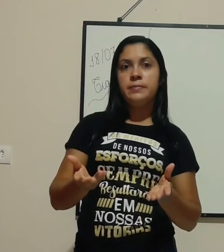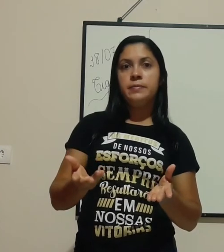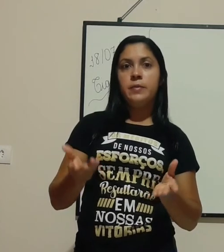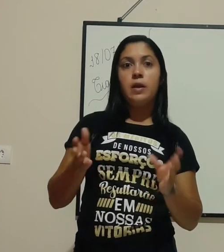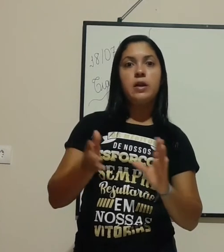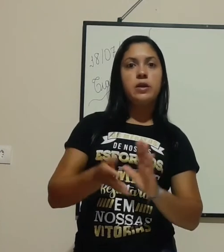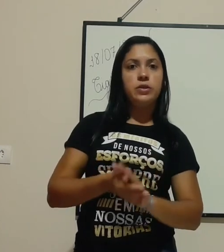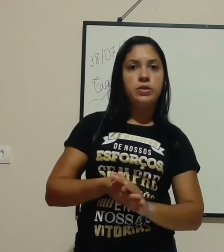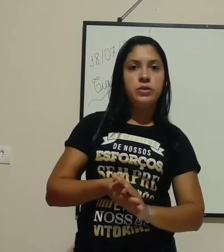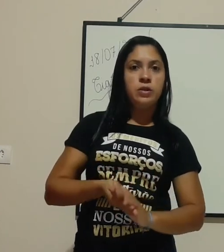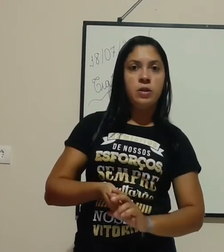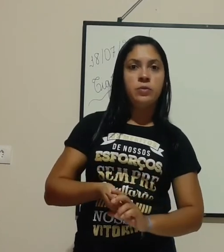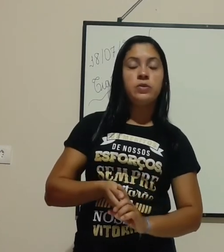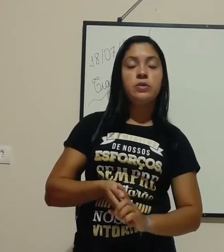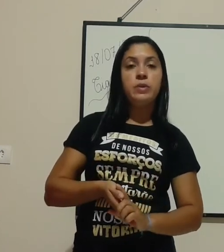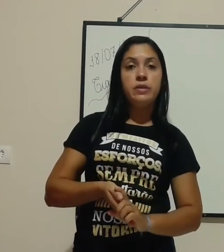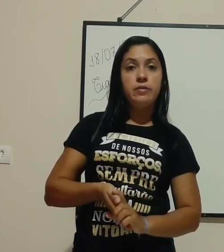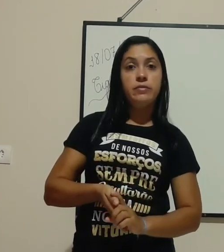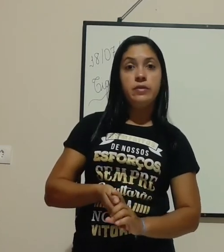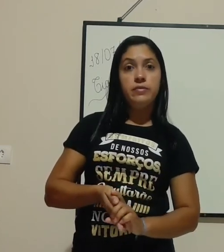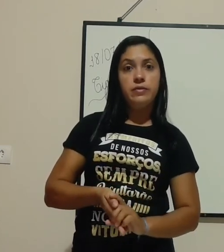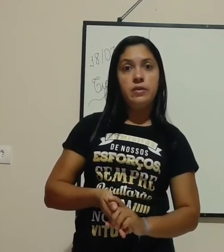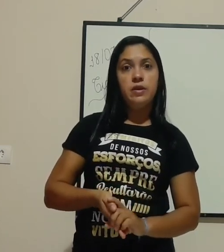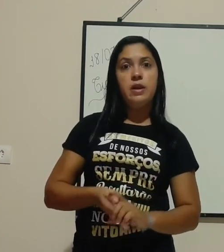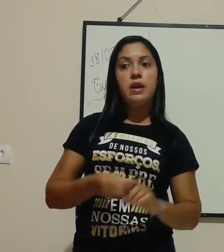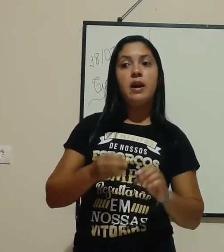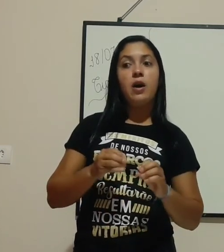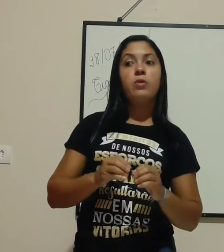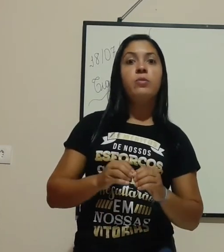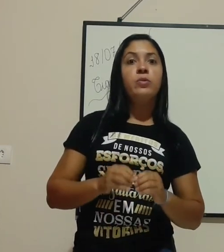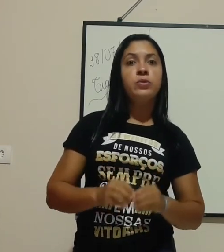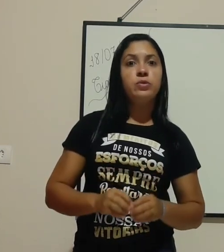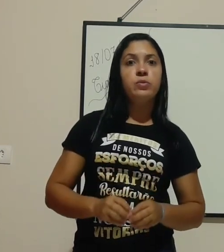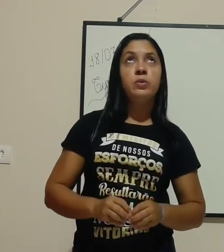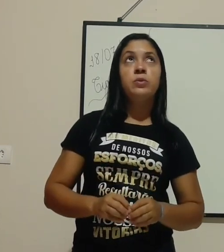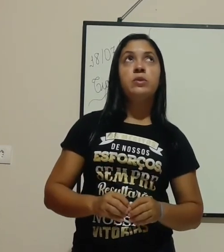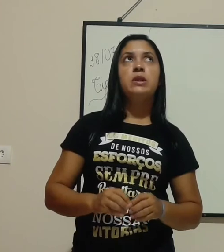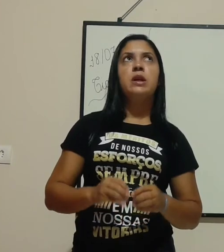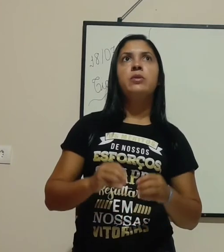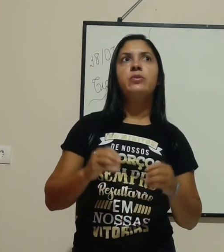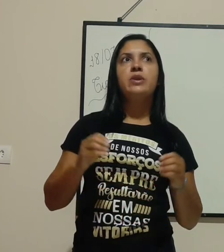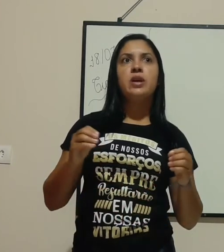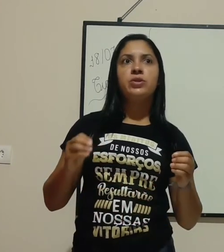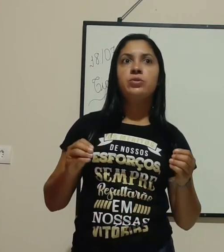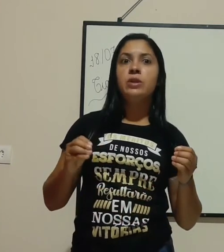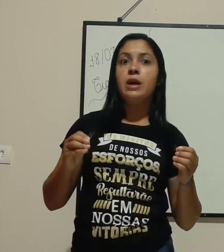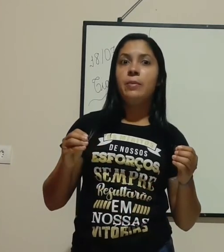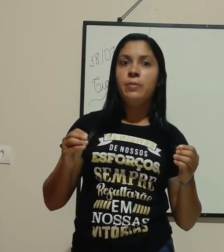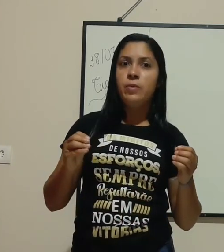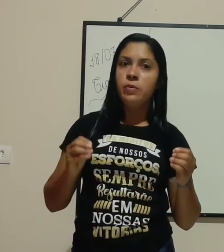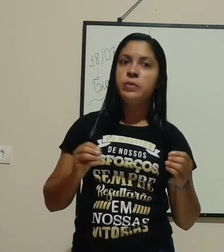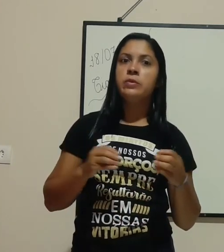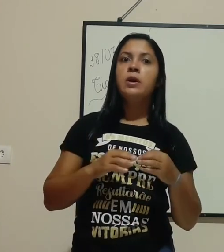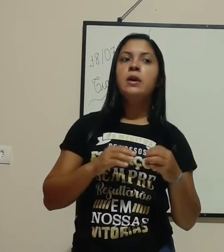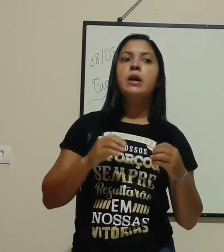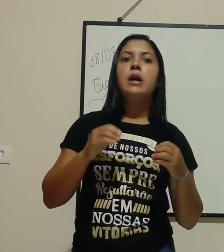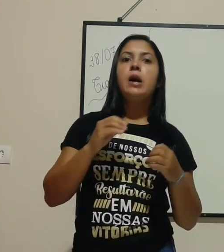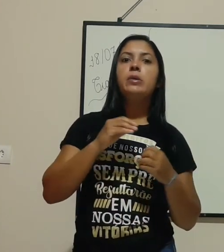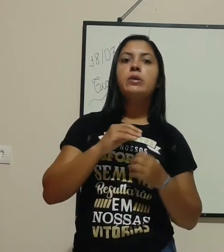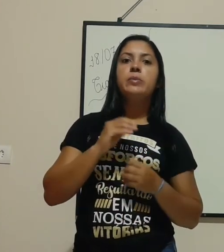né, que a gente não sobrevive. É algo muito bom, é algo que ajuda muito, é algo que